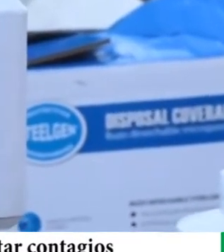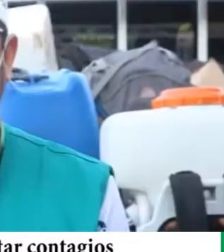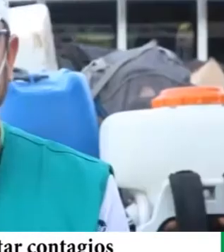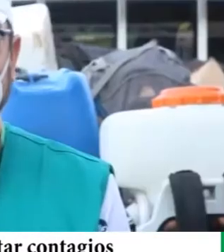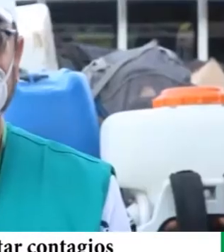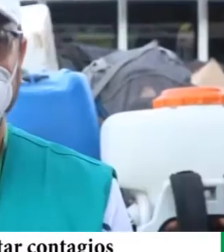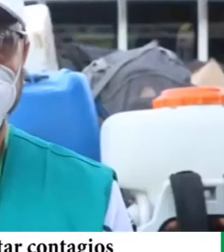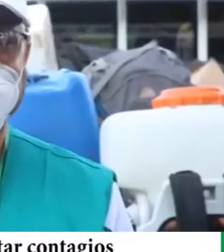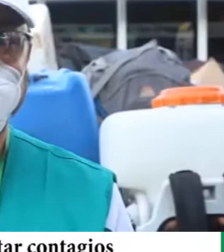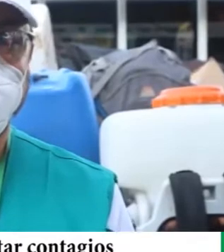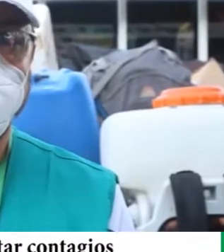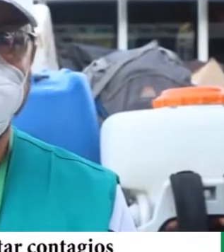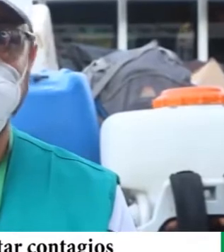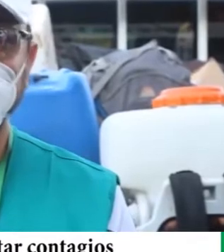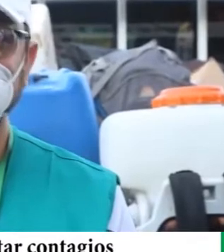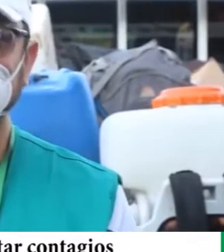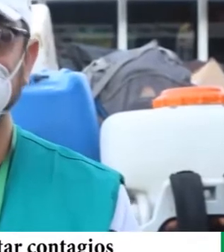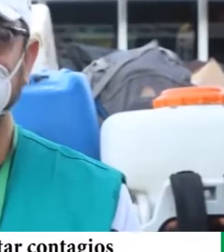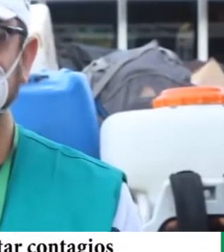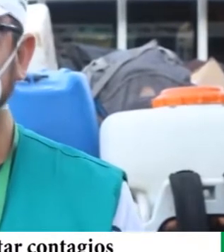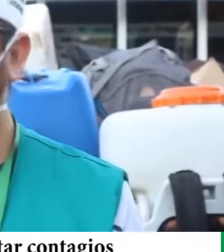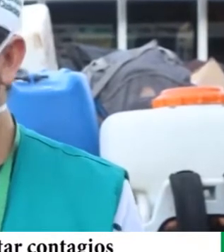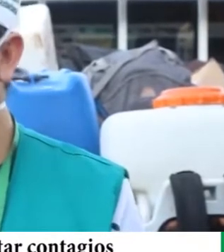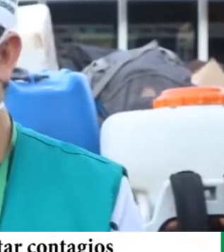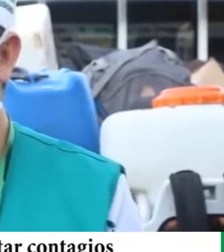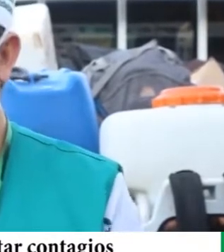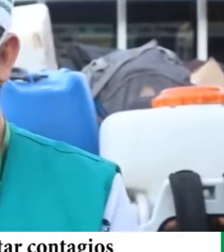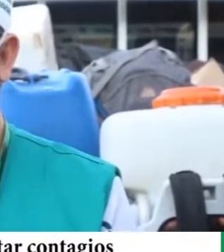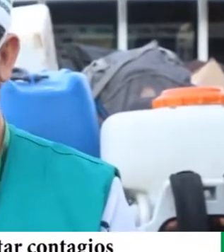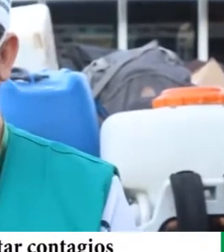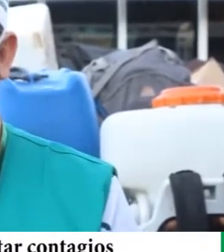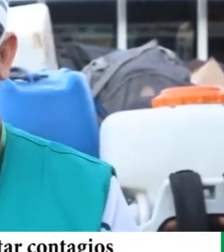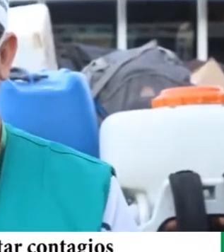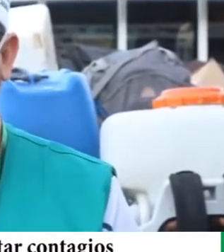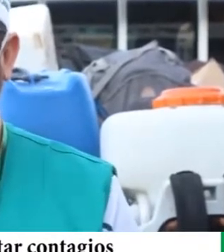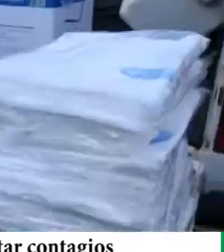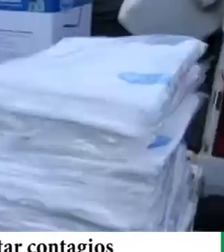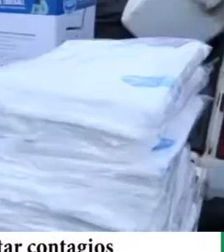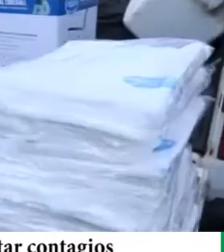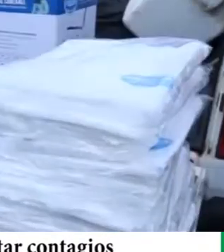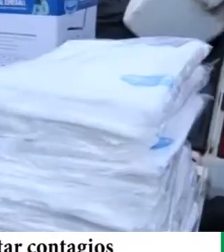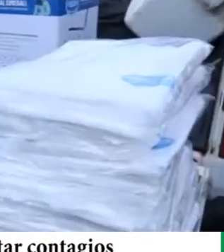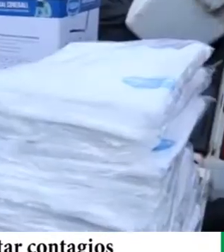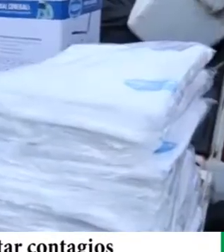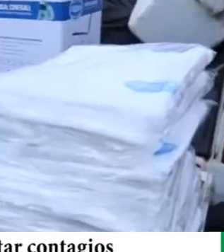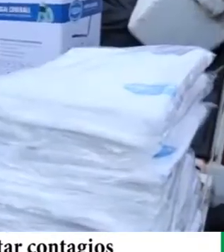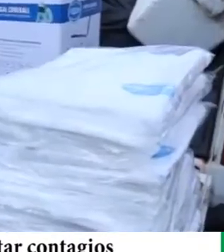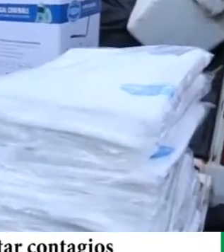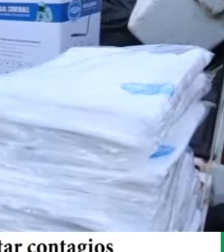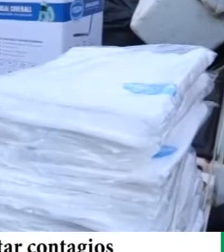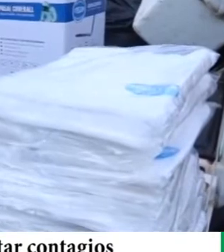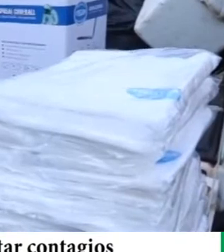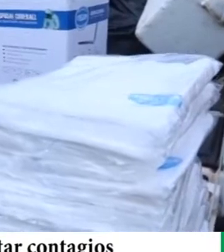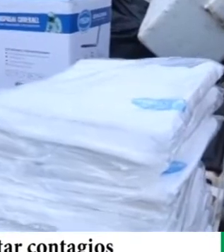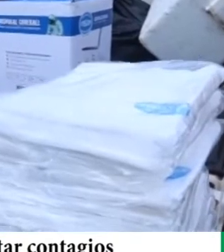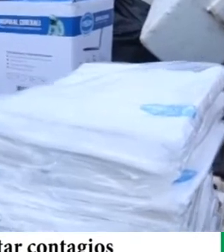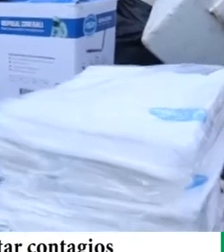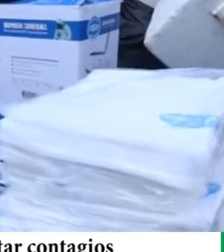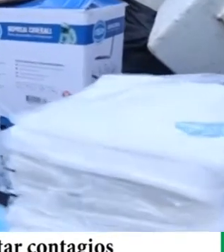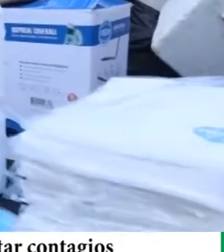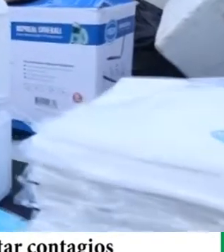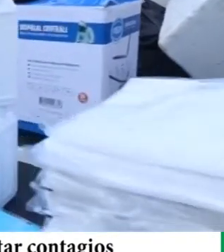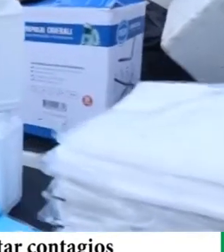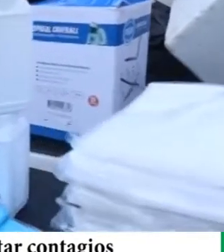provincia dándole el apoyo necesario para que los casos sospechosos la gente que no tiene para